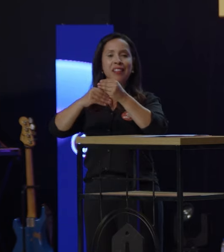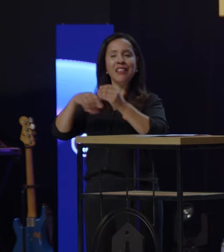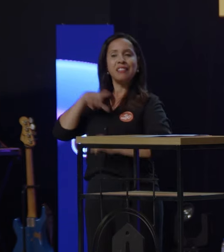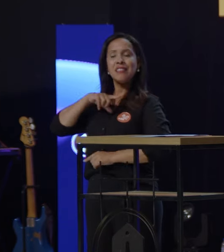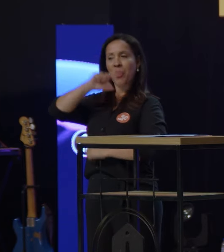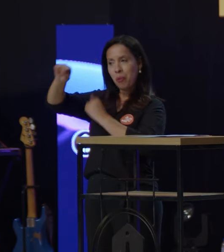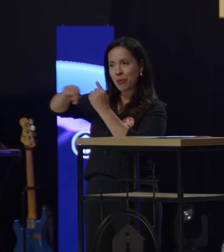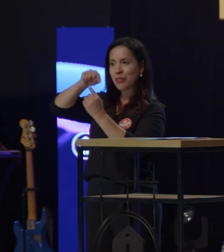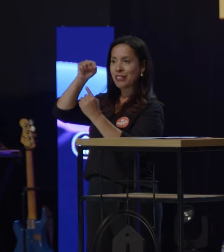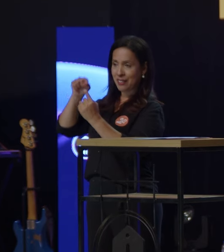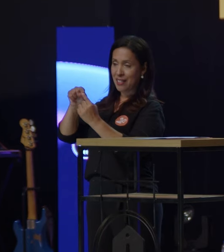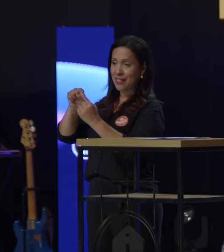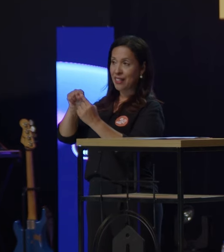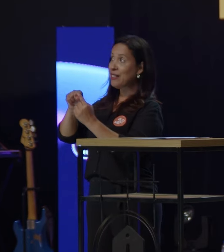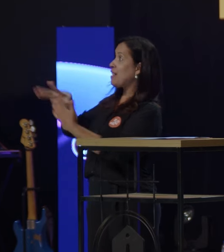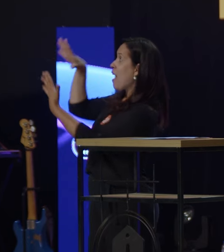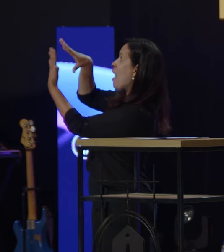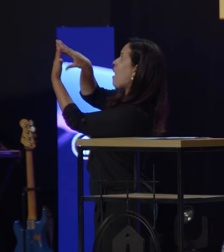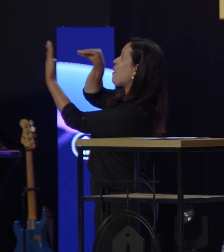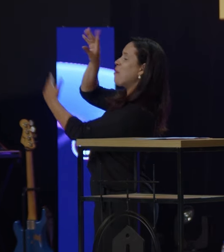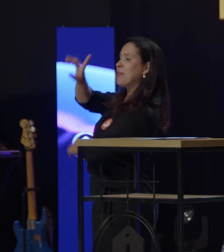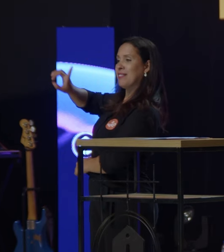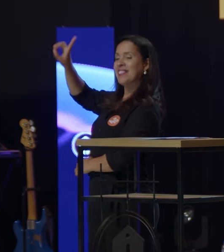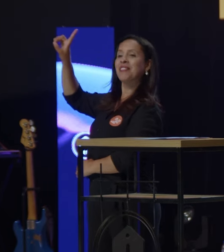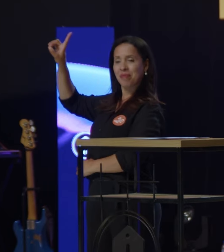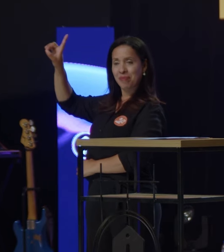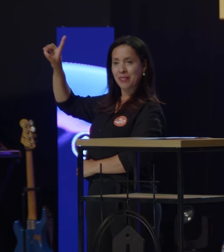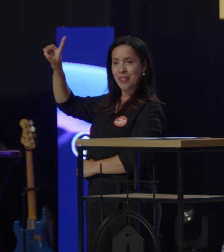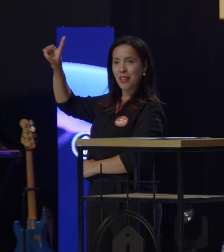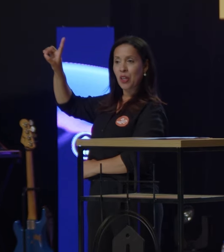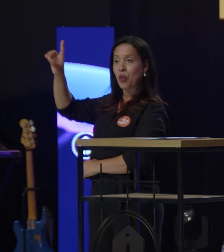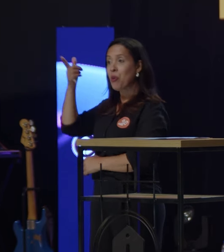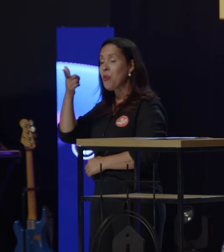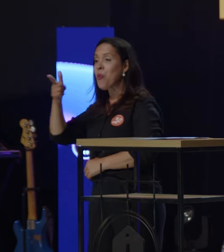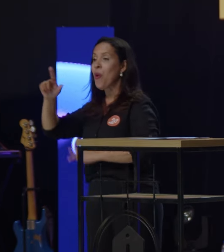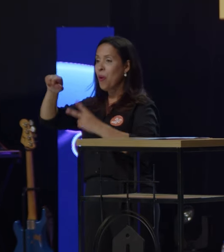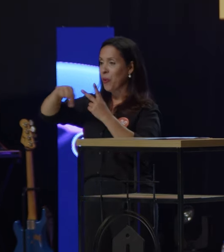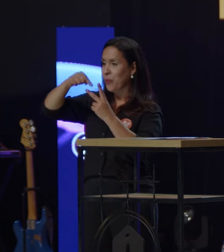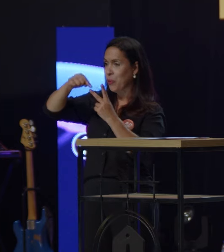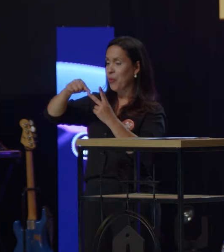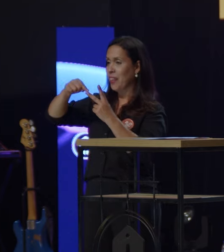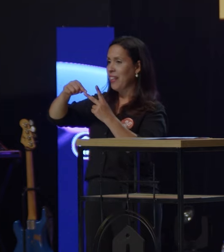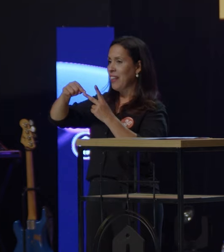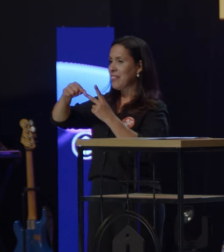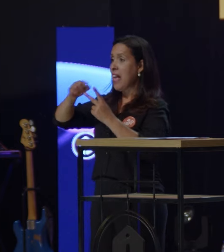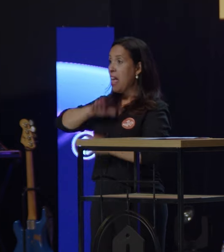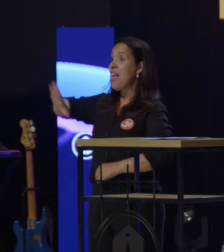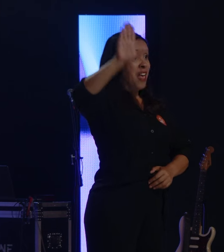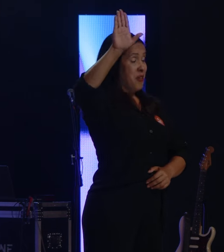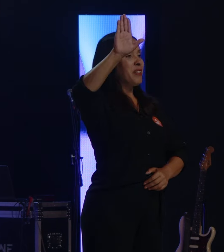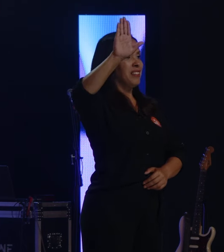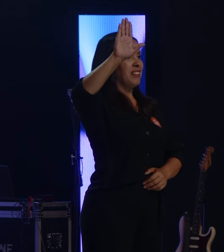e são imagens e semelhanças de Deus. E o outro, para dizer, inclusão, uhul, eu estou presente. Você